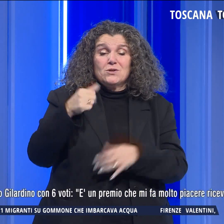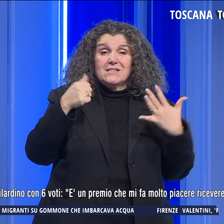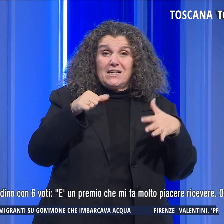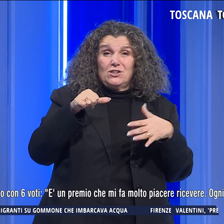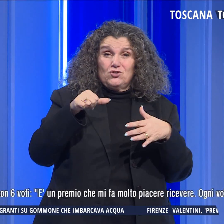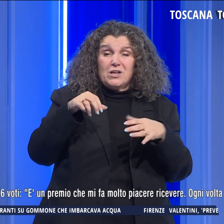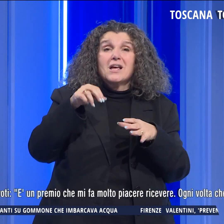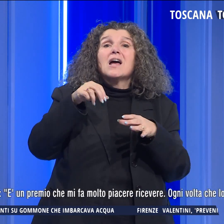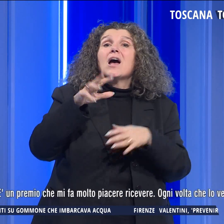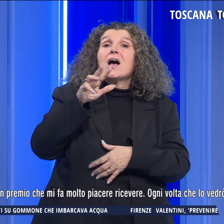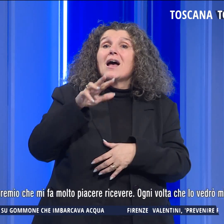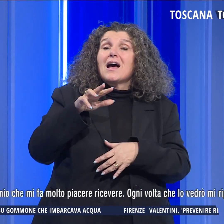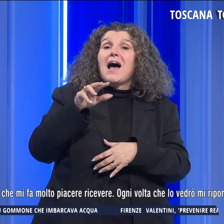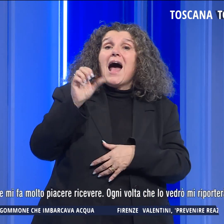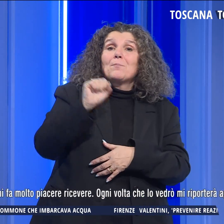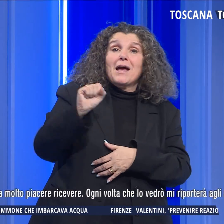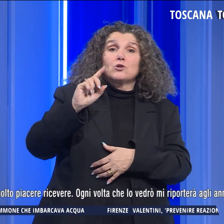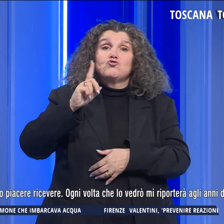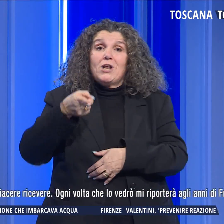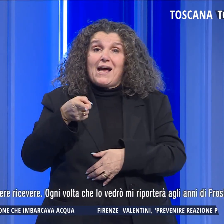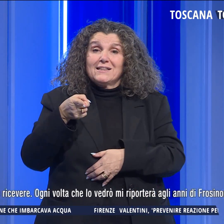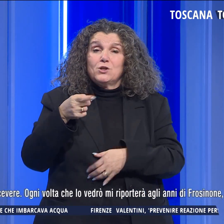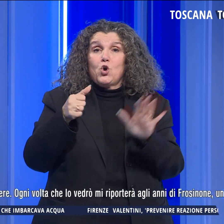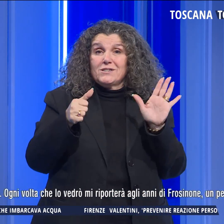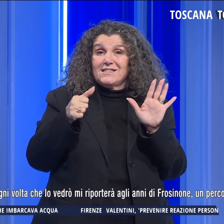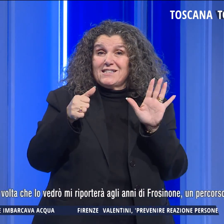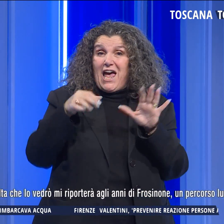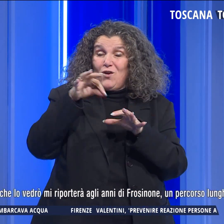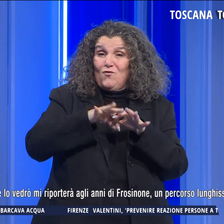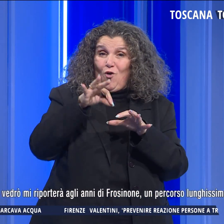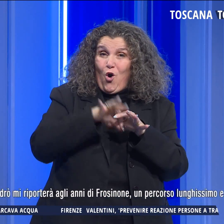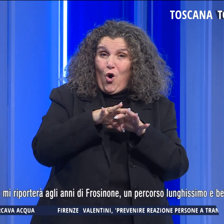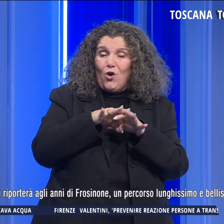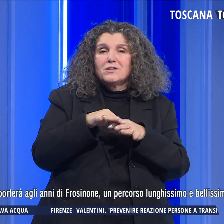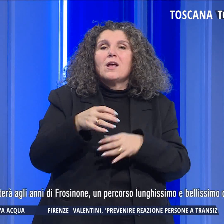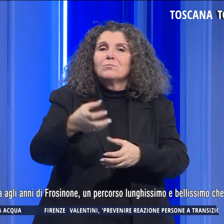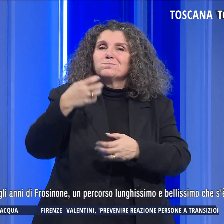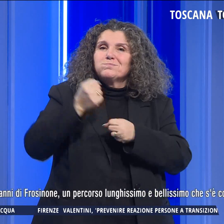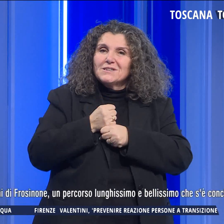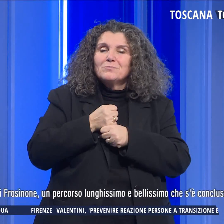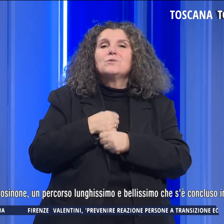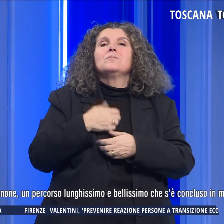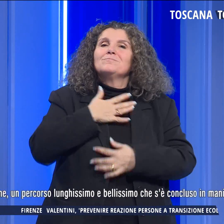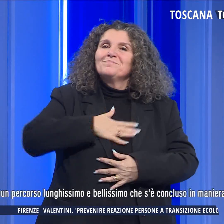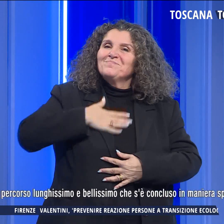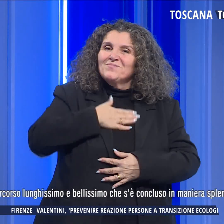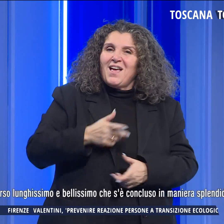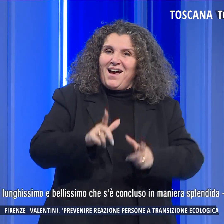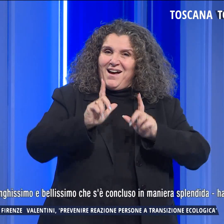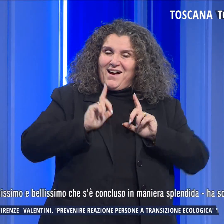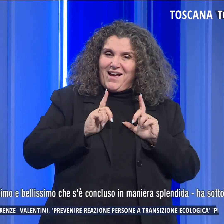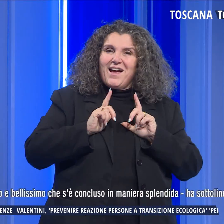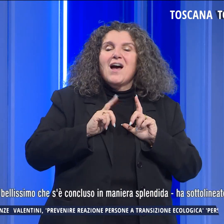posto Alberto Gilardino con 6 voti. E' un premio che mi fa molto piacere ricevere, ha detto Fabio Grosso.